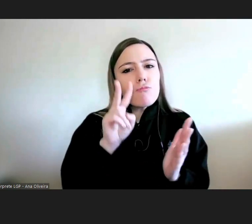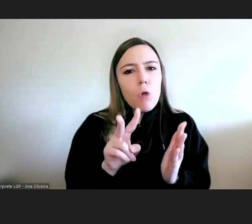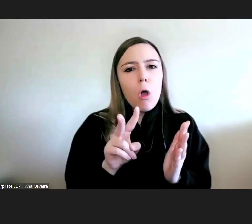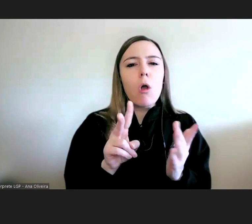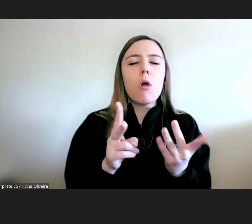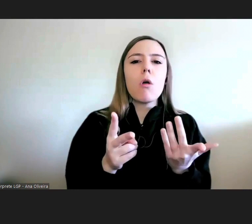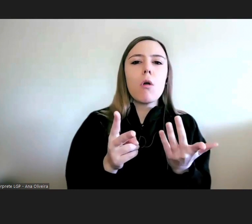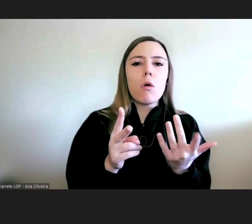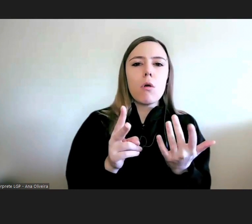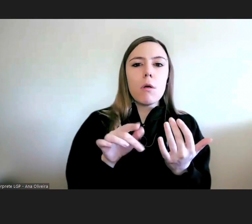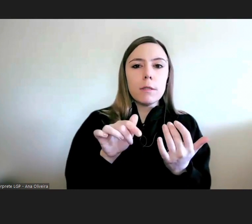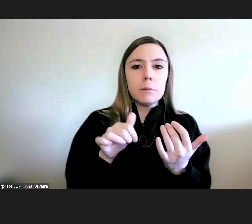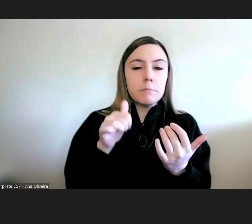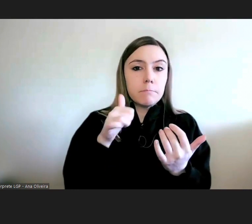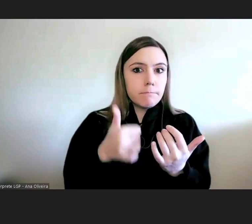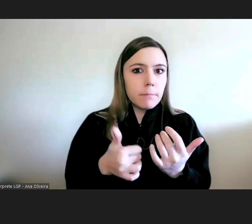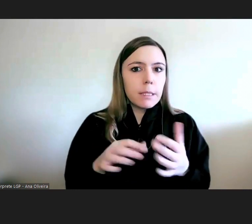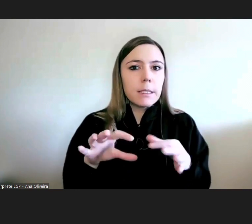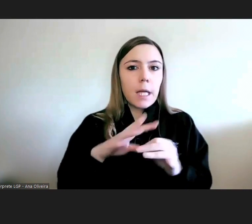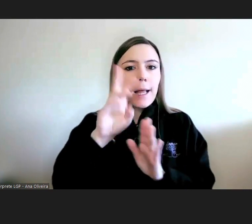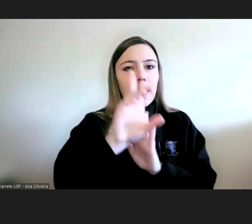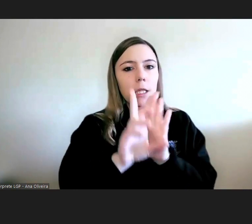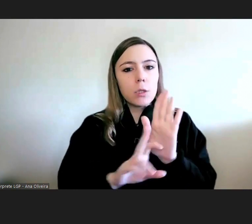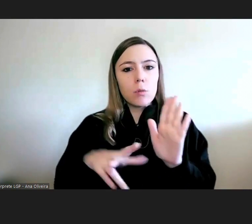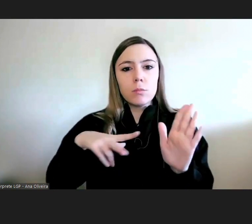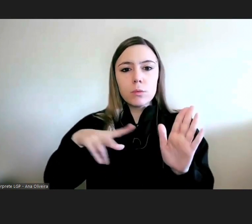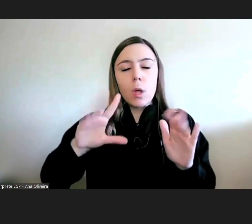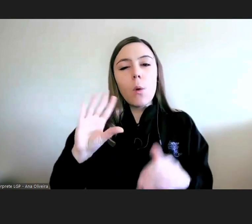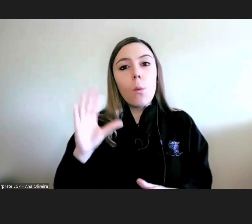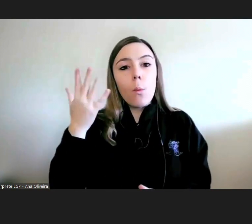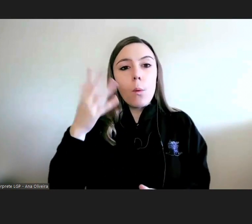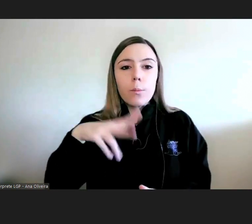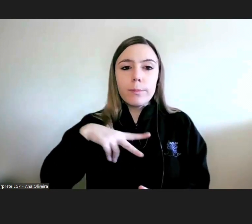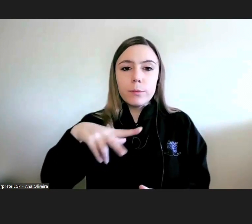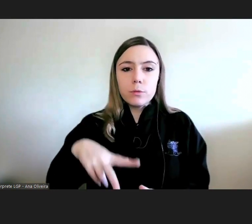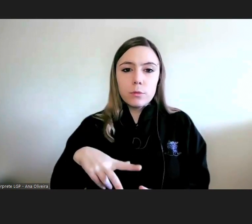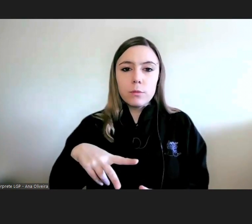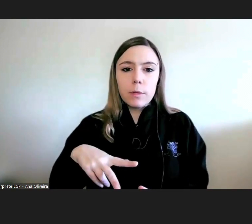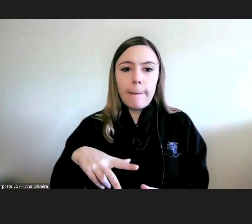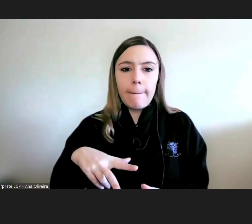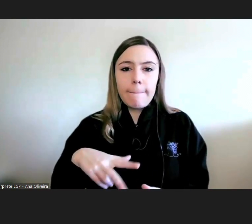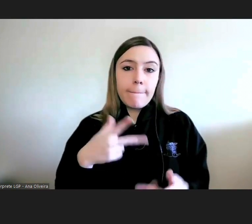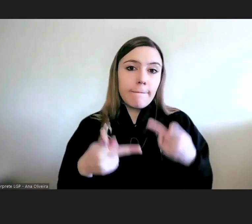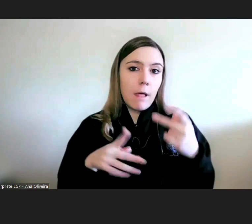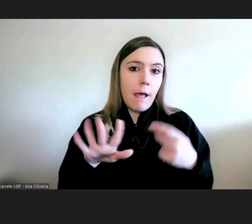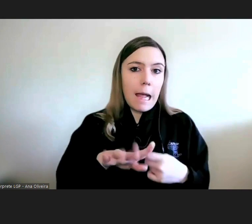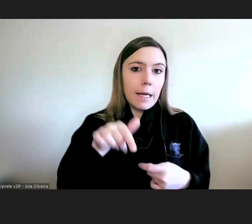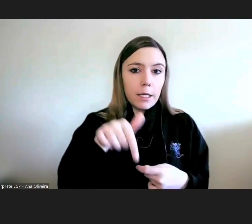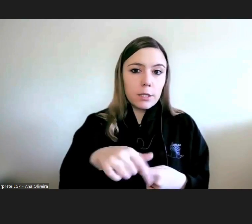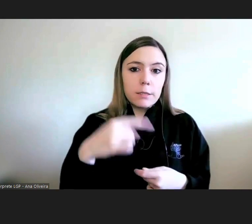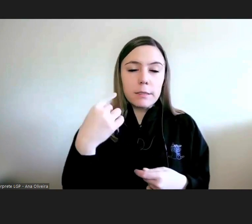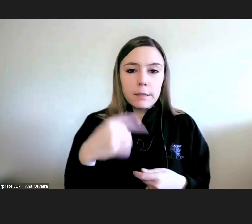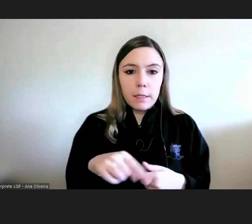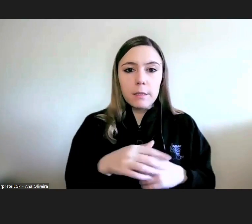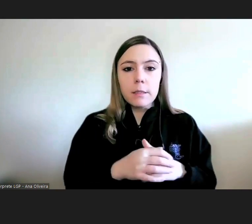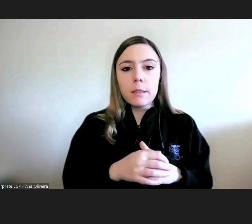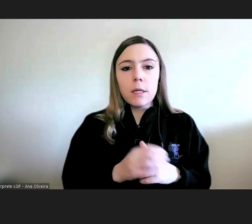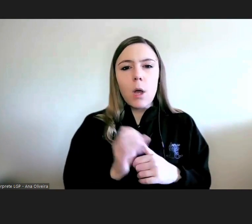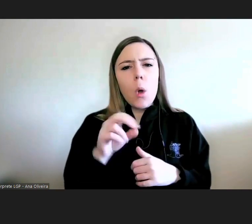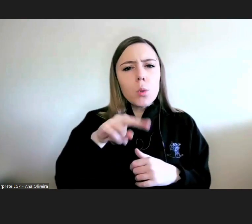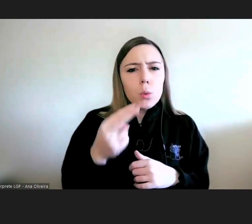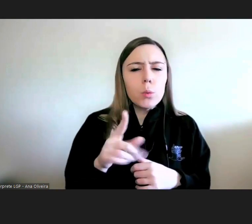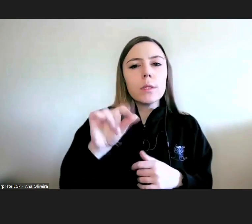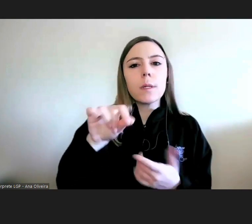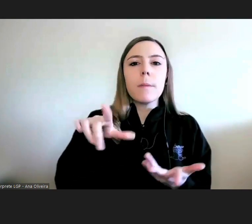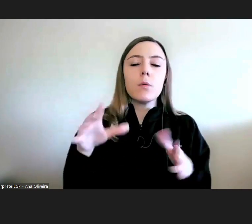externo, não é, assim, do próprio relatório de Portugal, quando Portugal é avaliado nesta área. Sucede assim com a ONU, com o Conselho da Europa